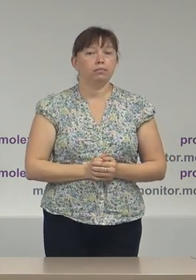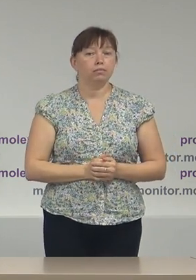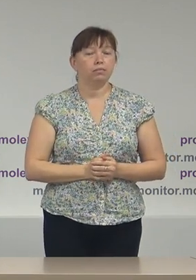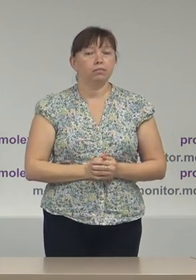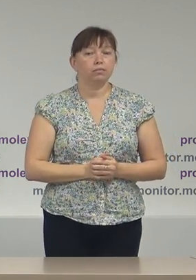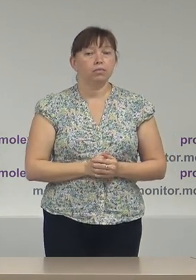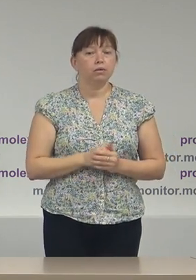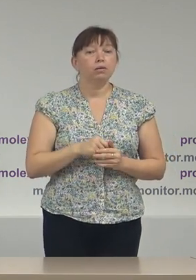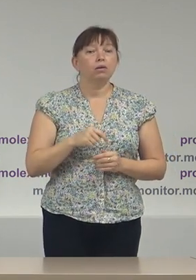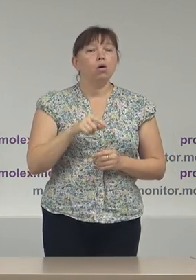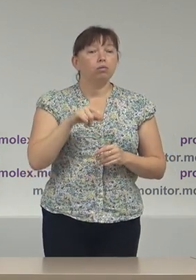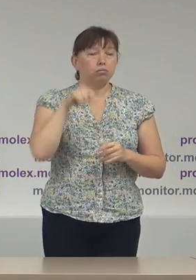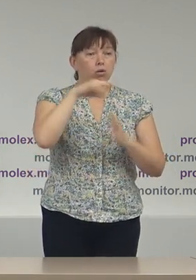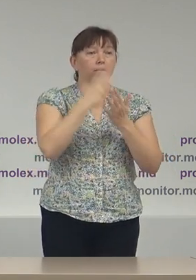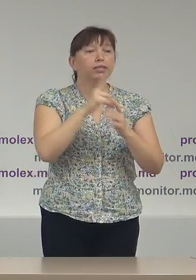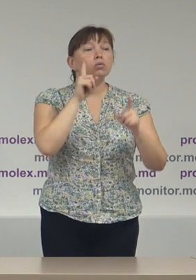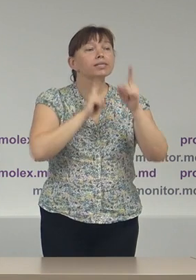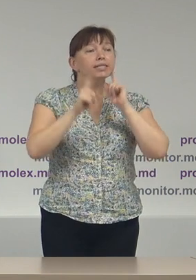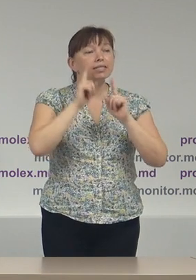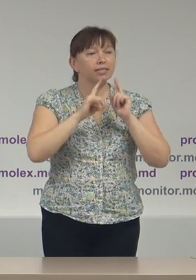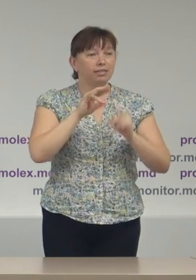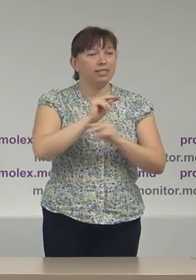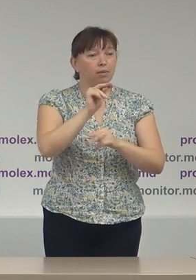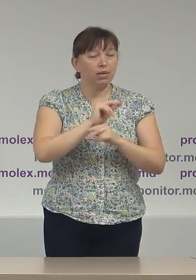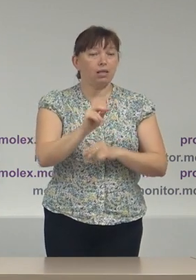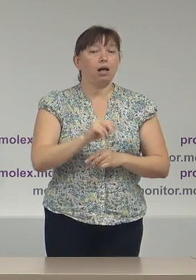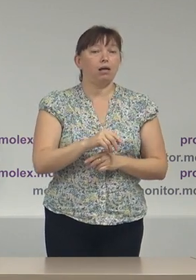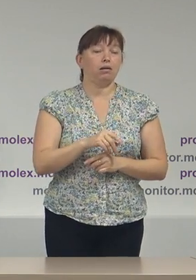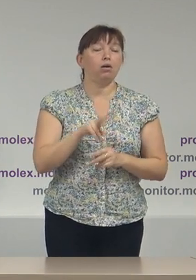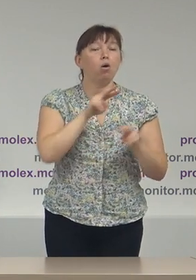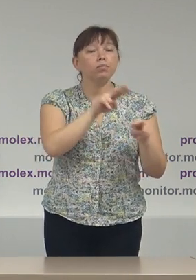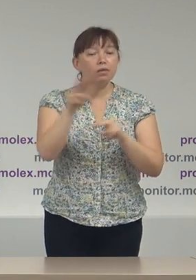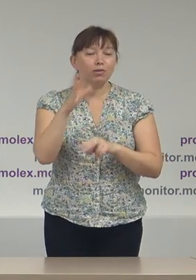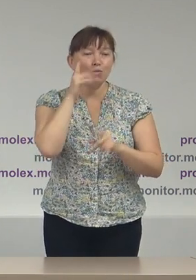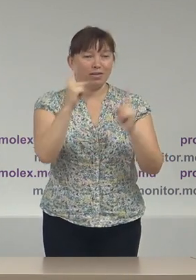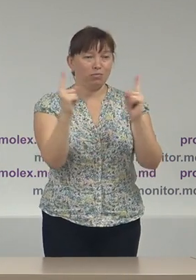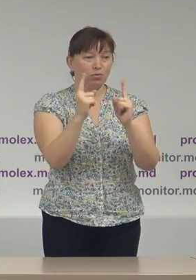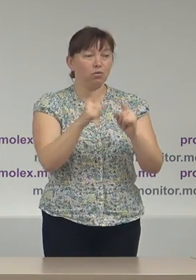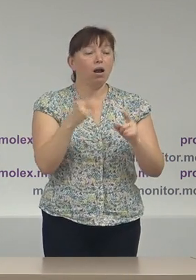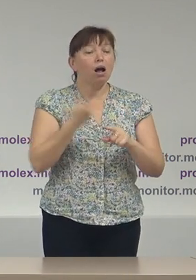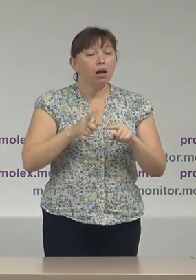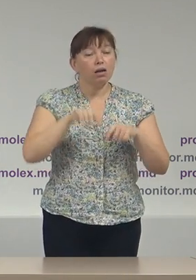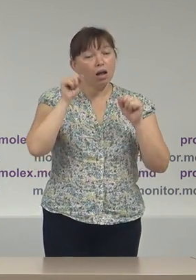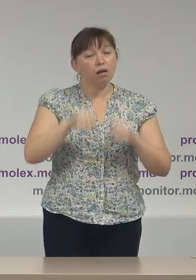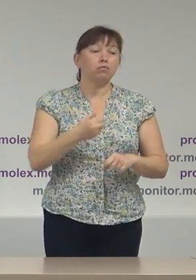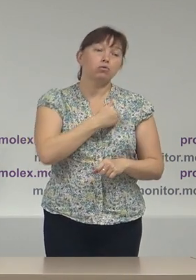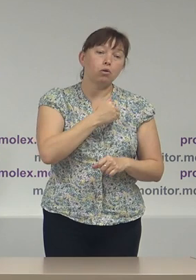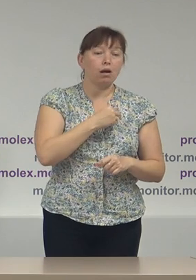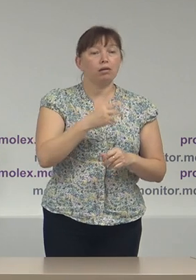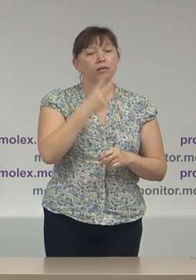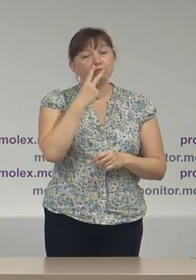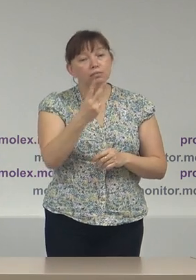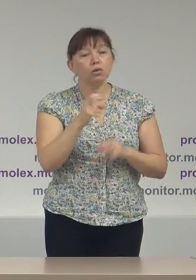un seminar de instruire pentru observatorii termen scurt, care ar vrea să se implice la monitorizarea